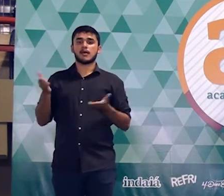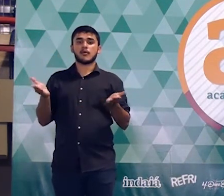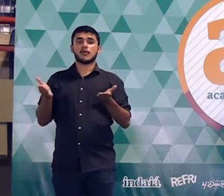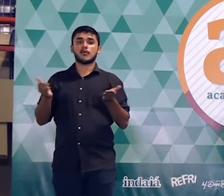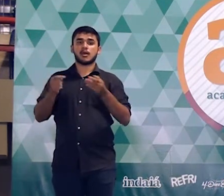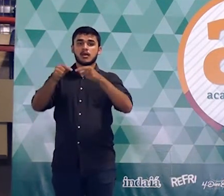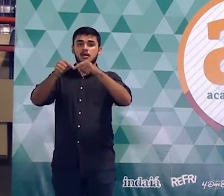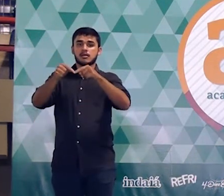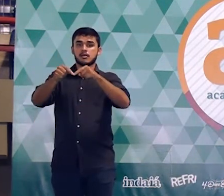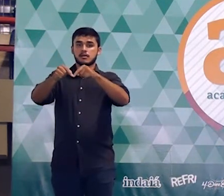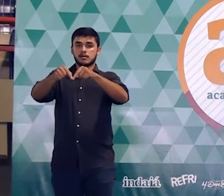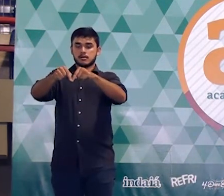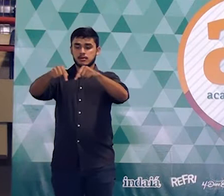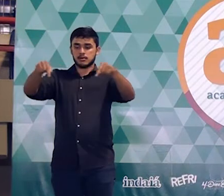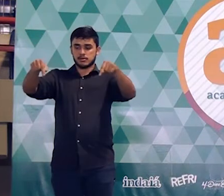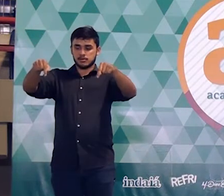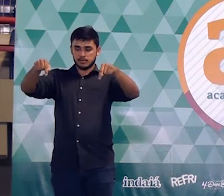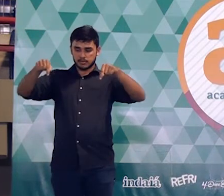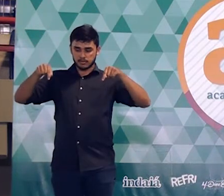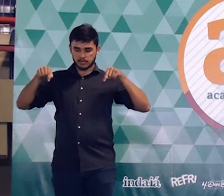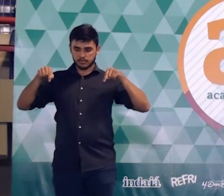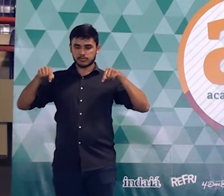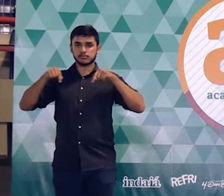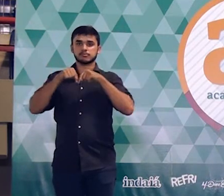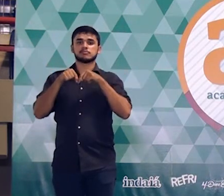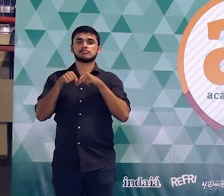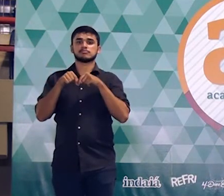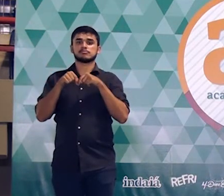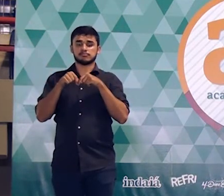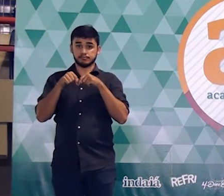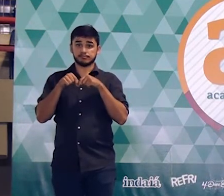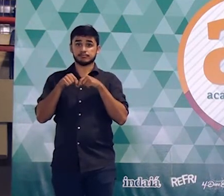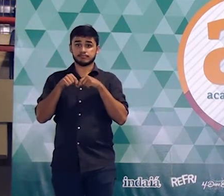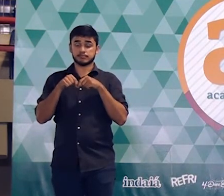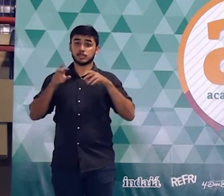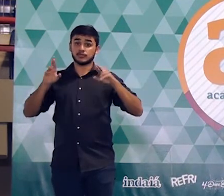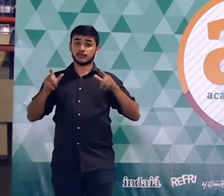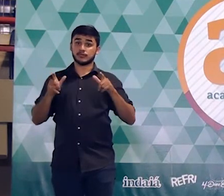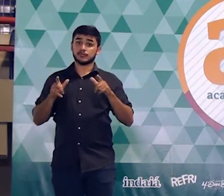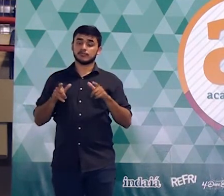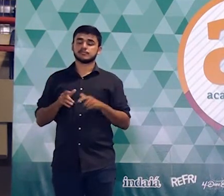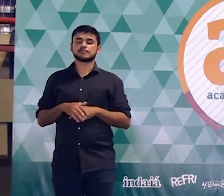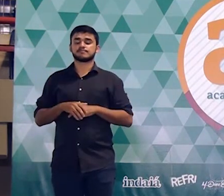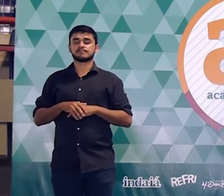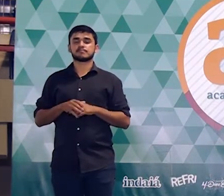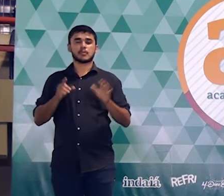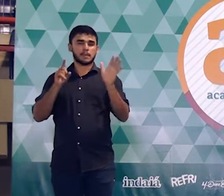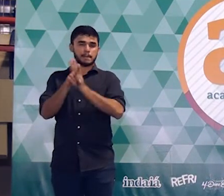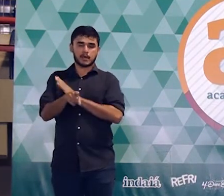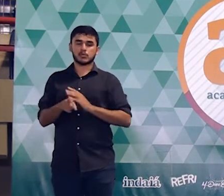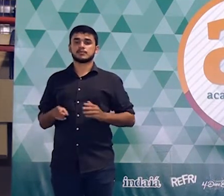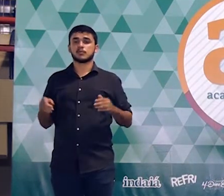em que o garrafão agora é representado por um retângulo. E aí, a pergunta da questão é o seguinte. Após